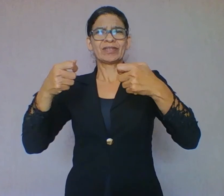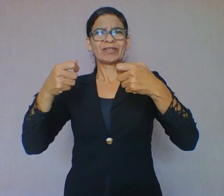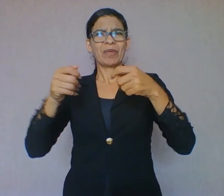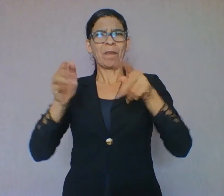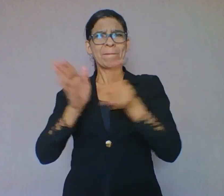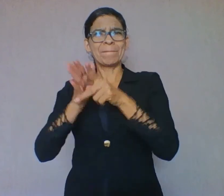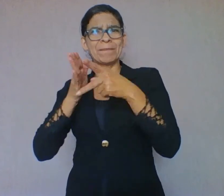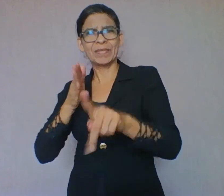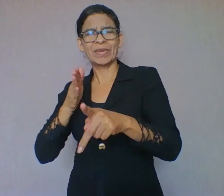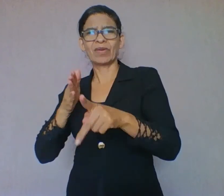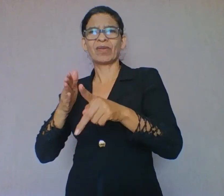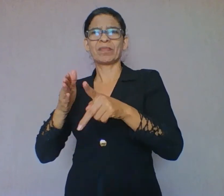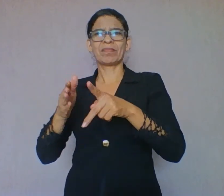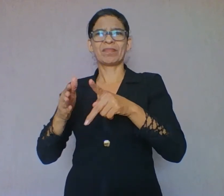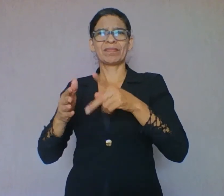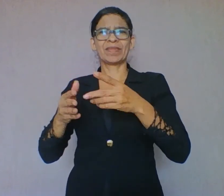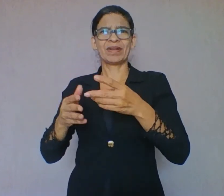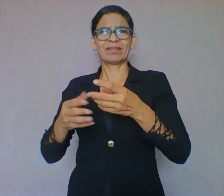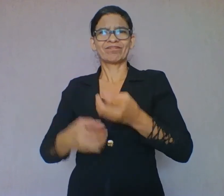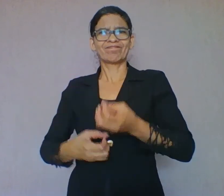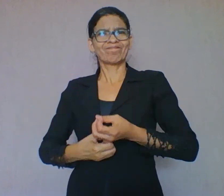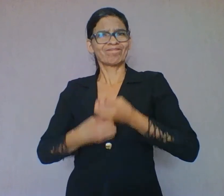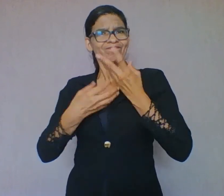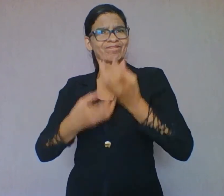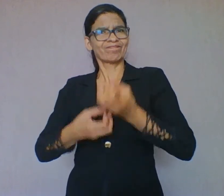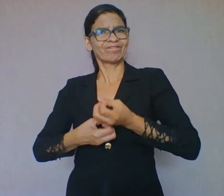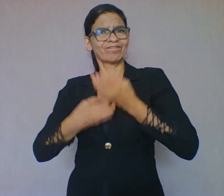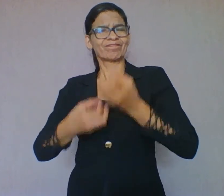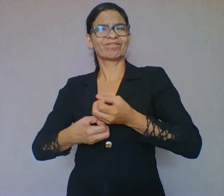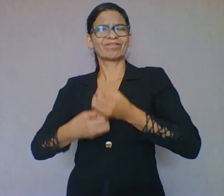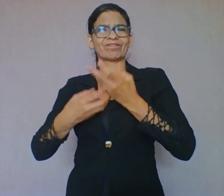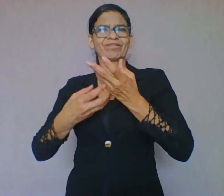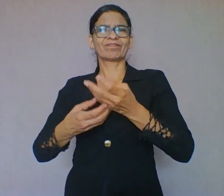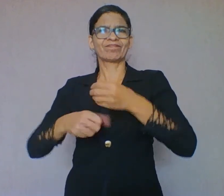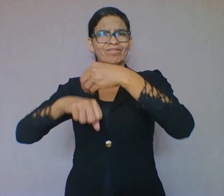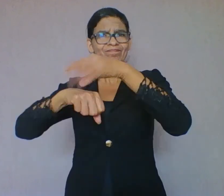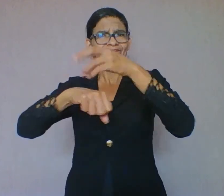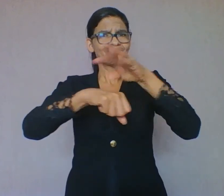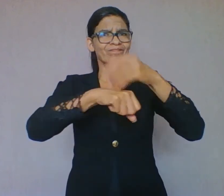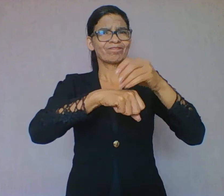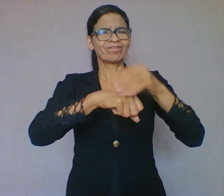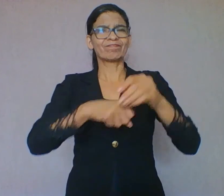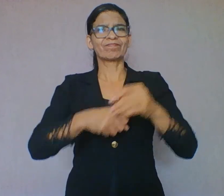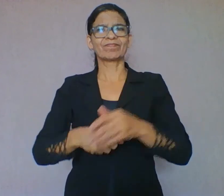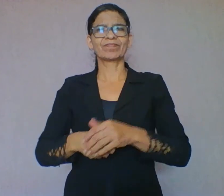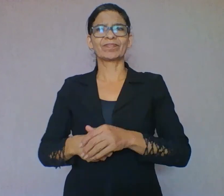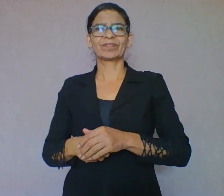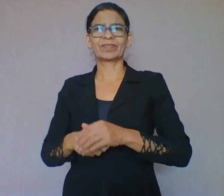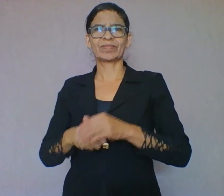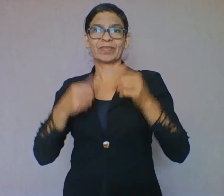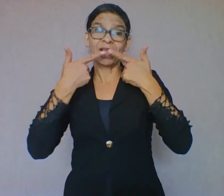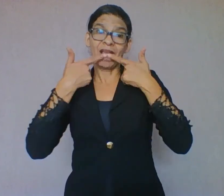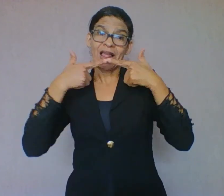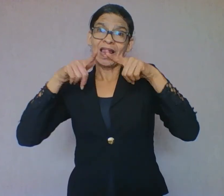interlocução ou como instrumento do qual a linguagem se utiliza na comunicação.